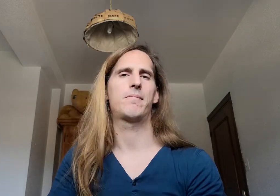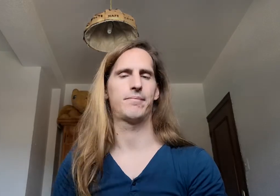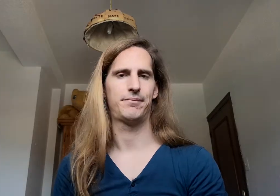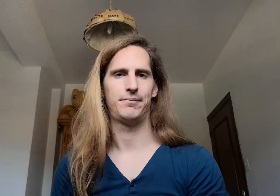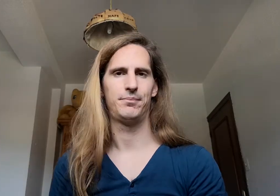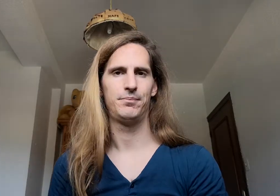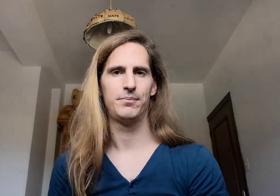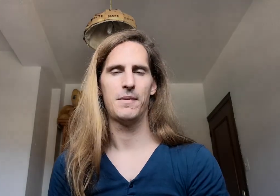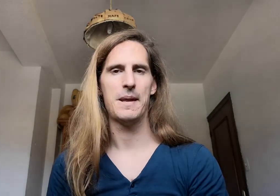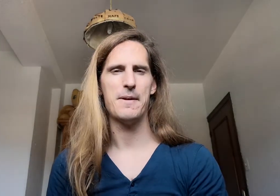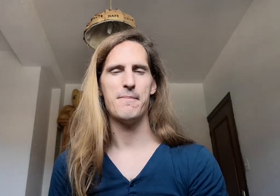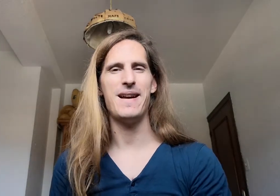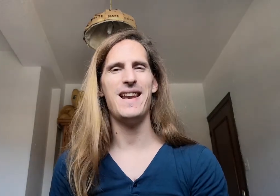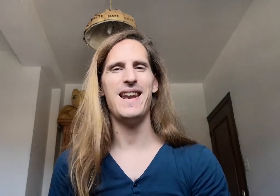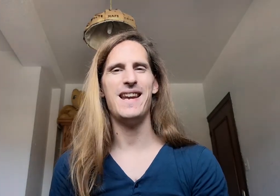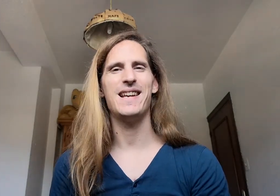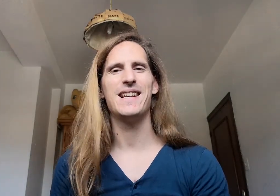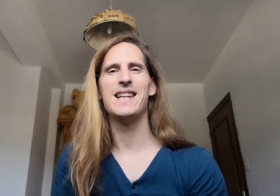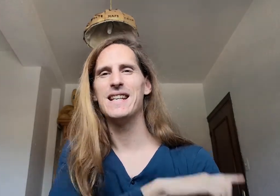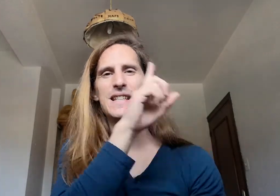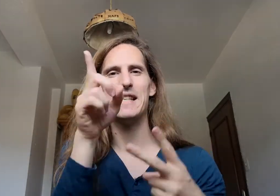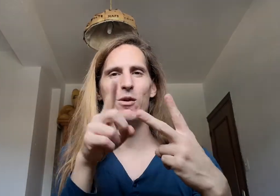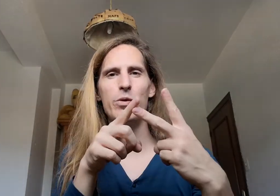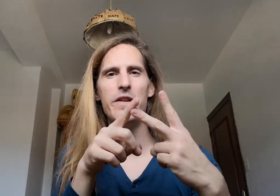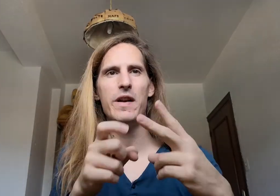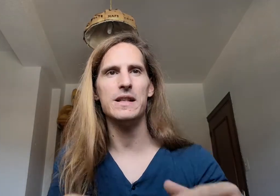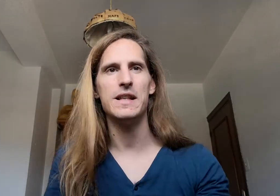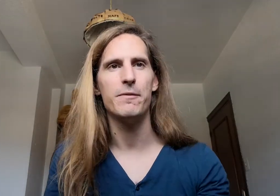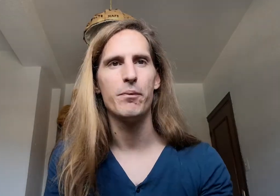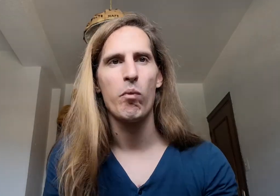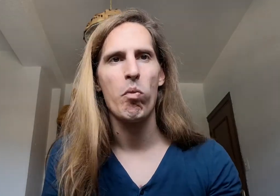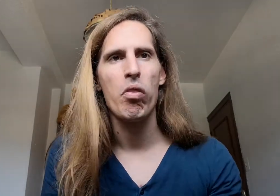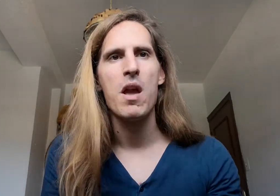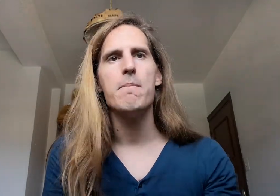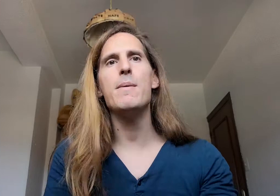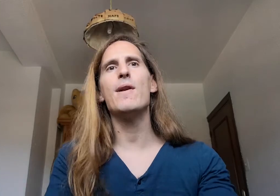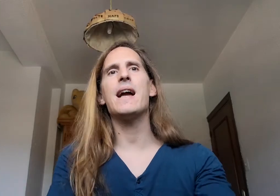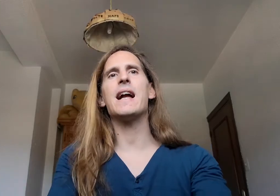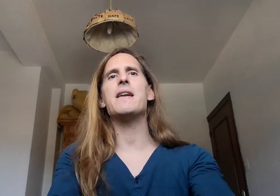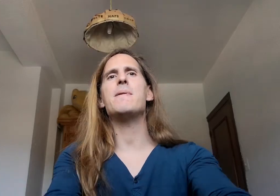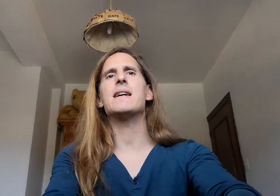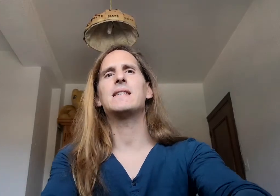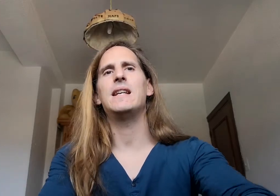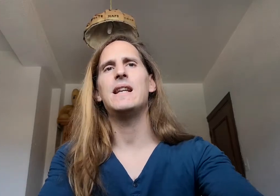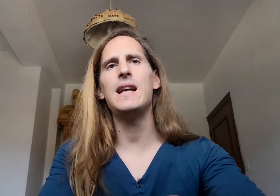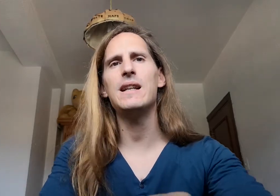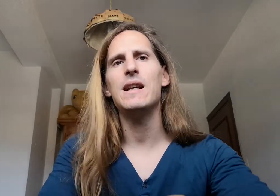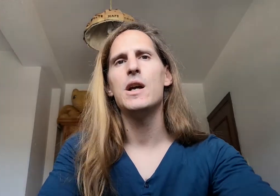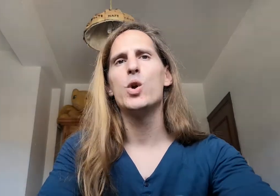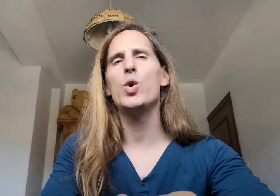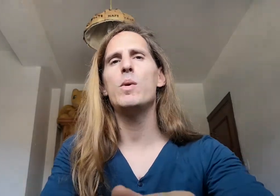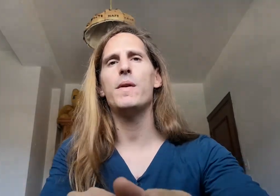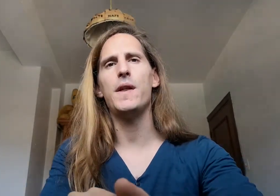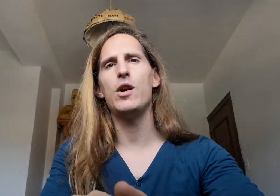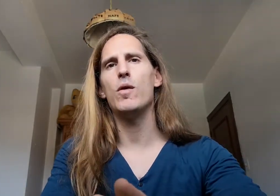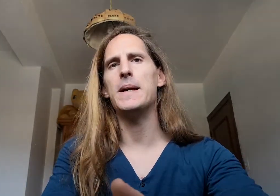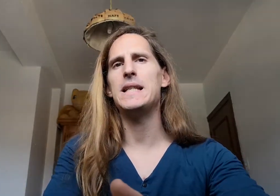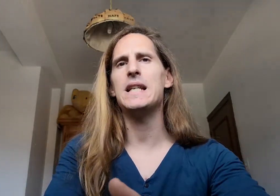a la segunda frase vivo en la calle vías de tren número 5 pechina